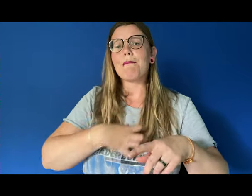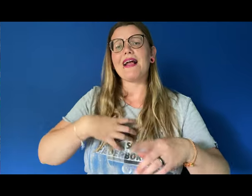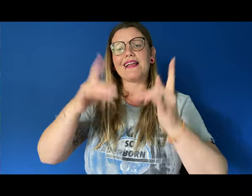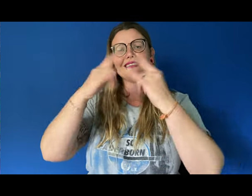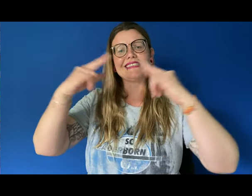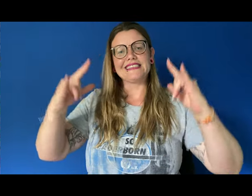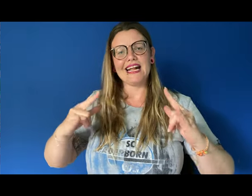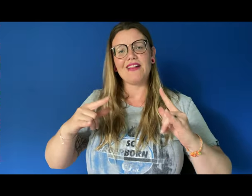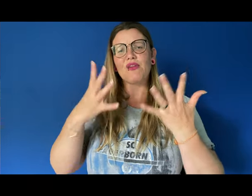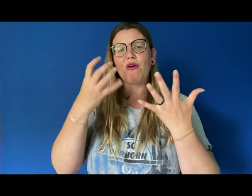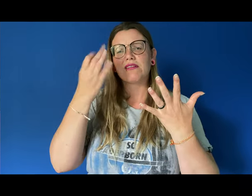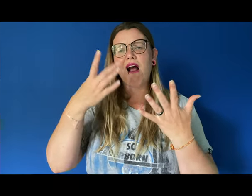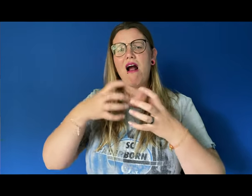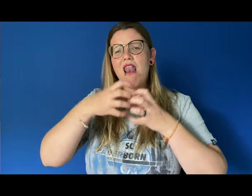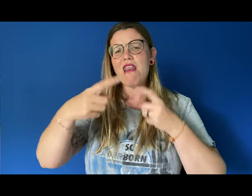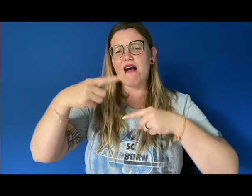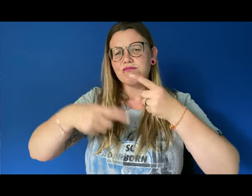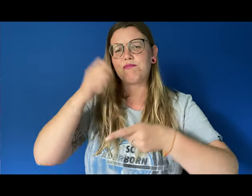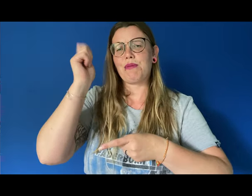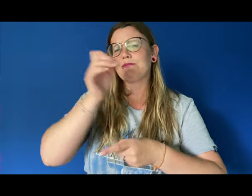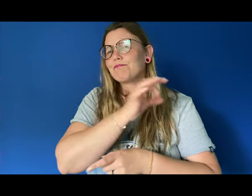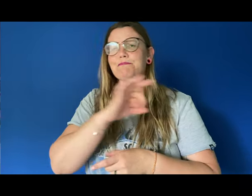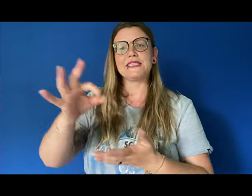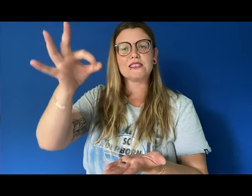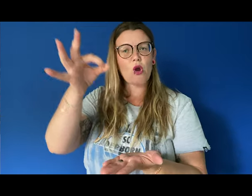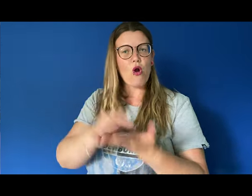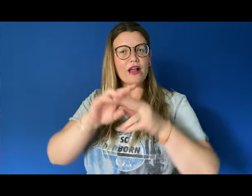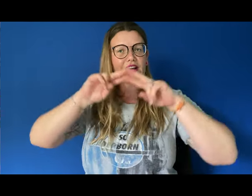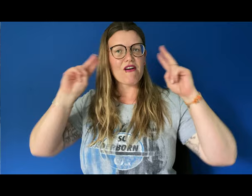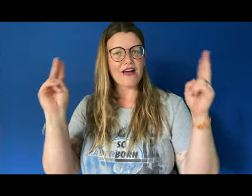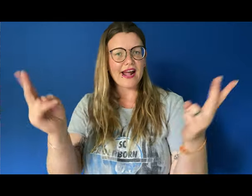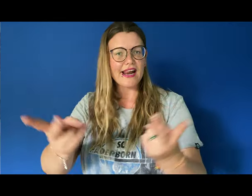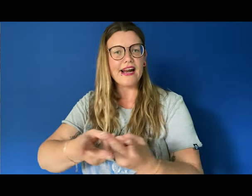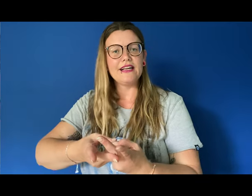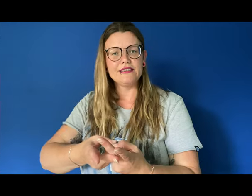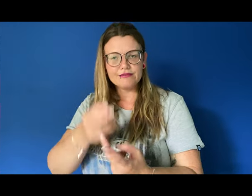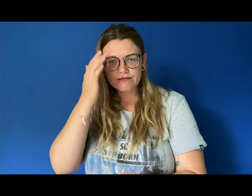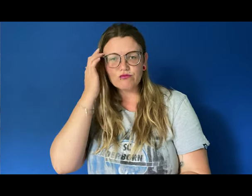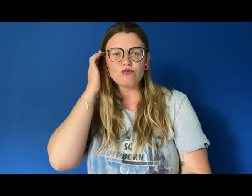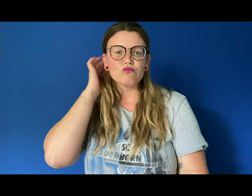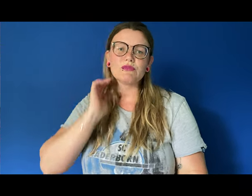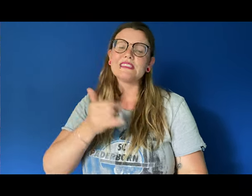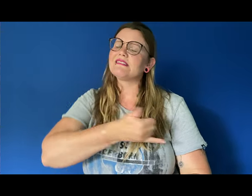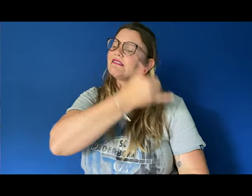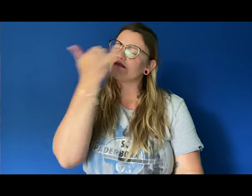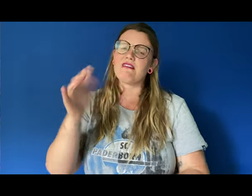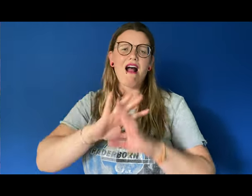Bayernzelt Neun Tage lang ist Paderborn der beste Ort der Welt Doch dieses Jahr ist alles anders,